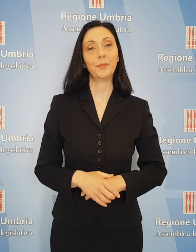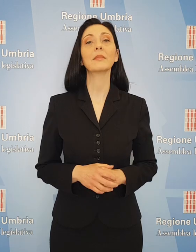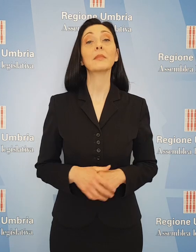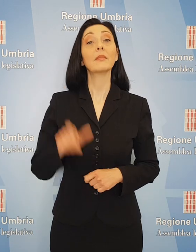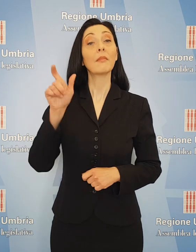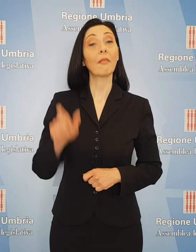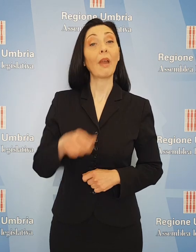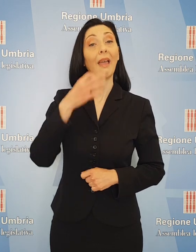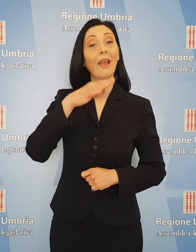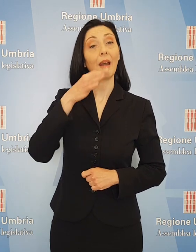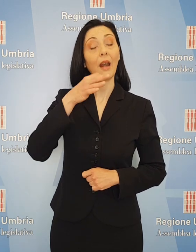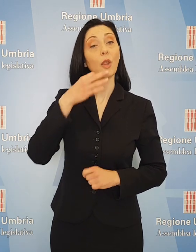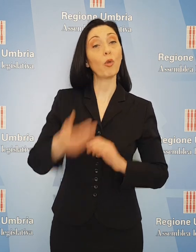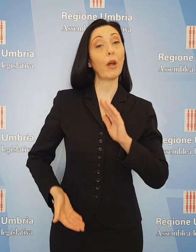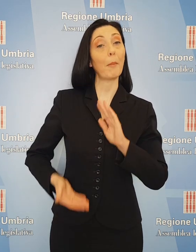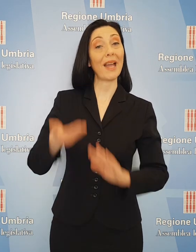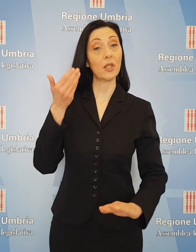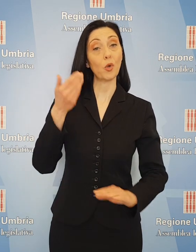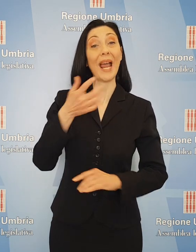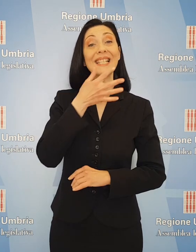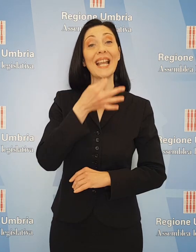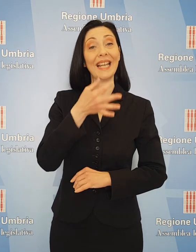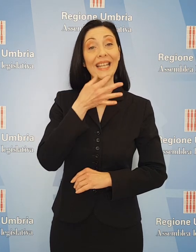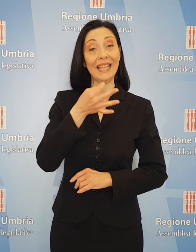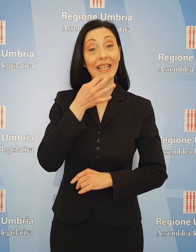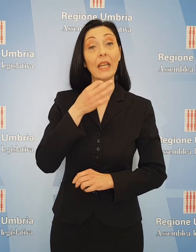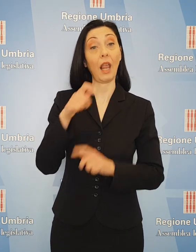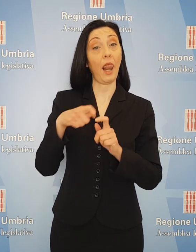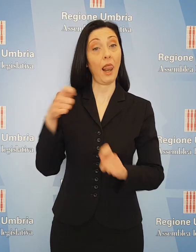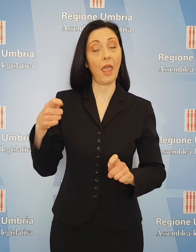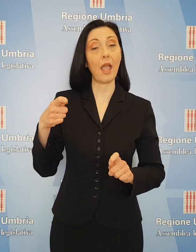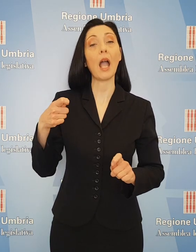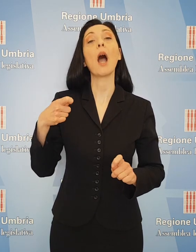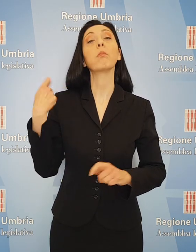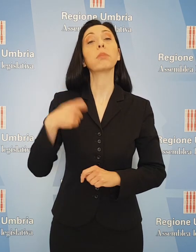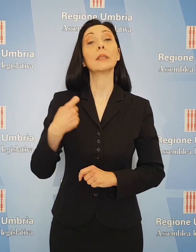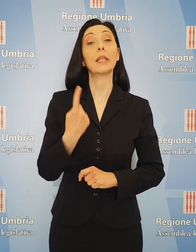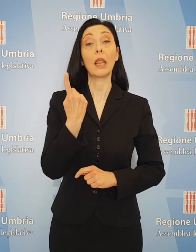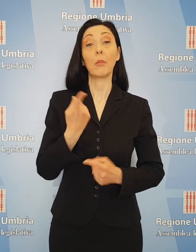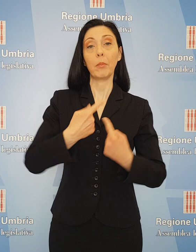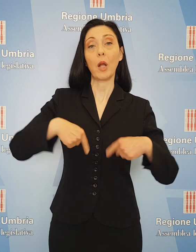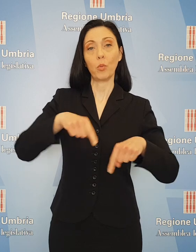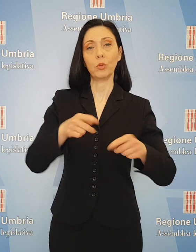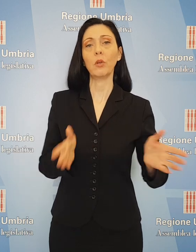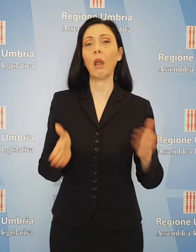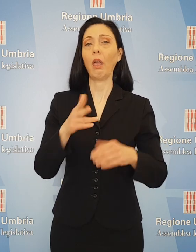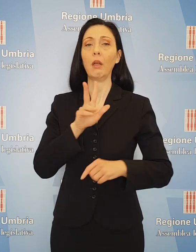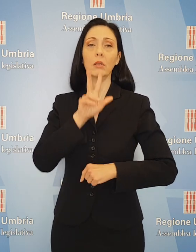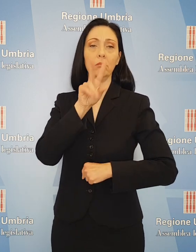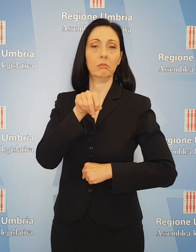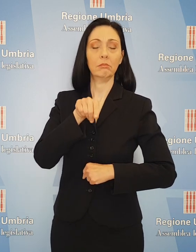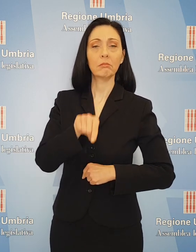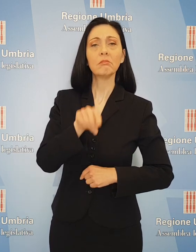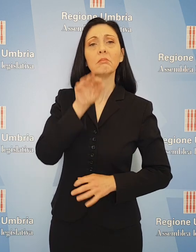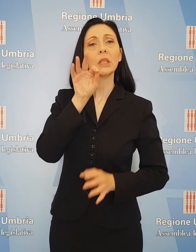Illustrando gli atti all'Aula, il relatore di maggioranza Daniele Nicchi della Lega, Presidente della Prima Commissione, ha